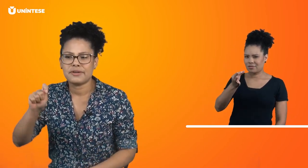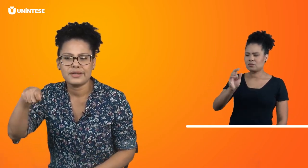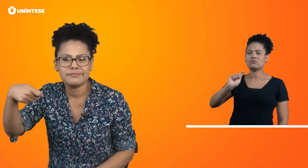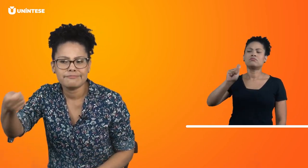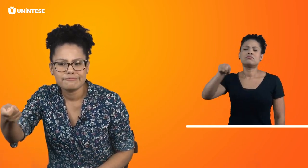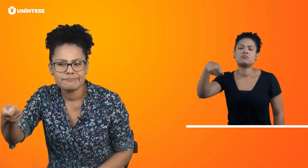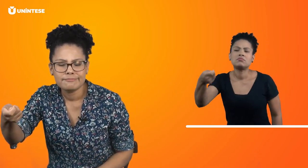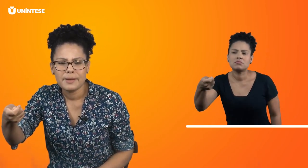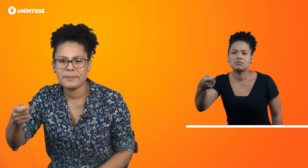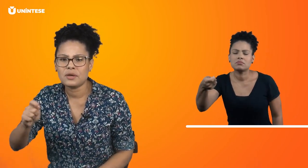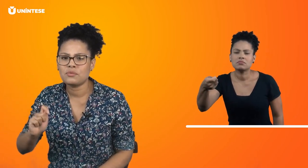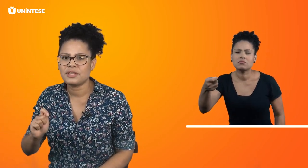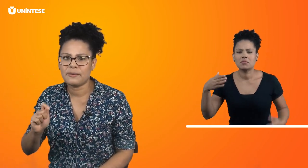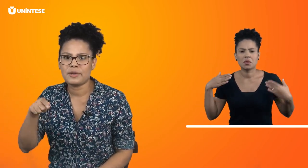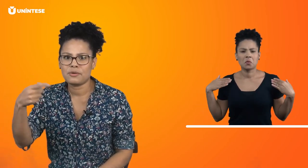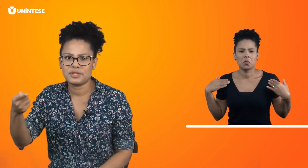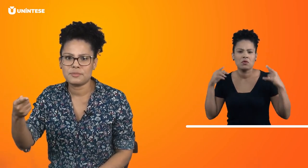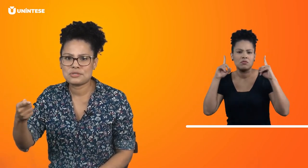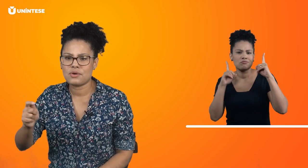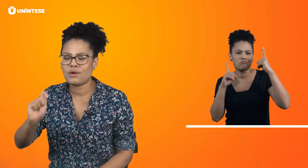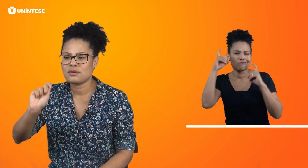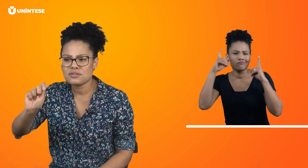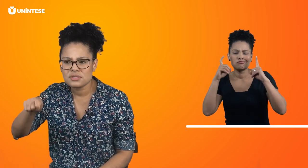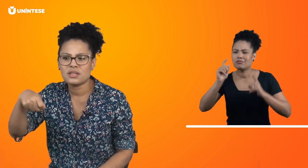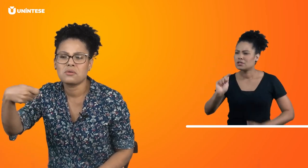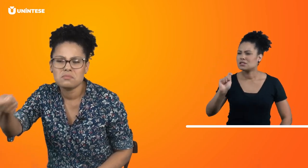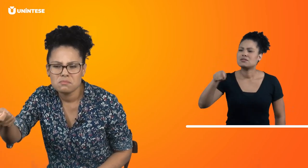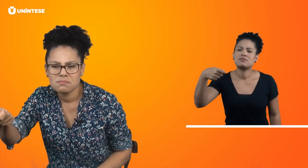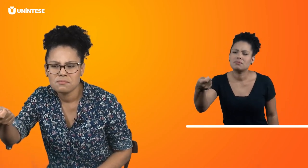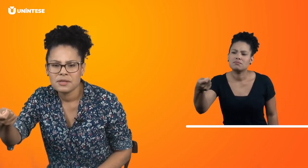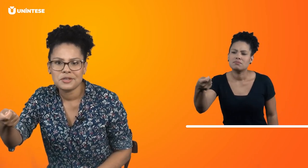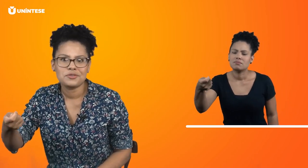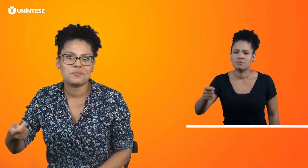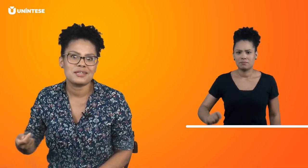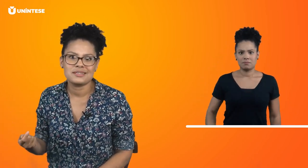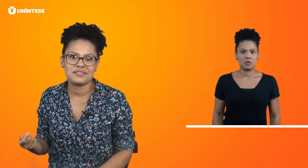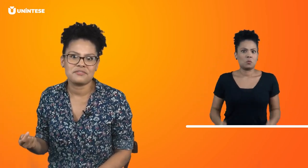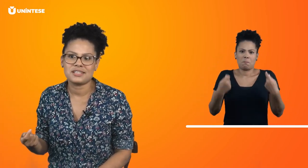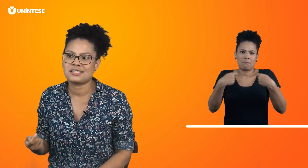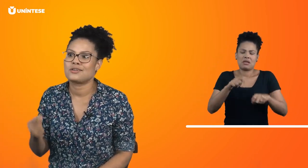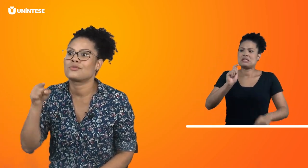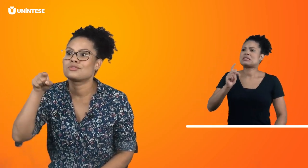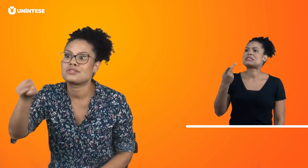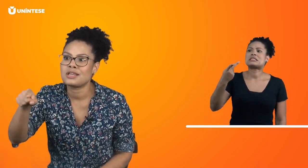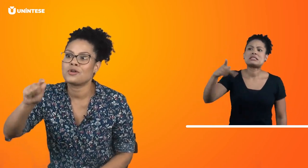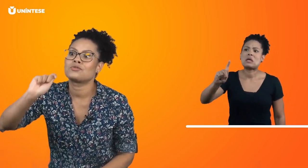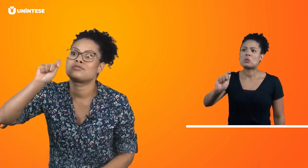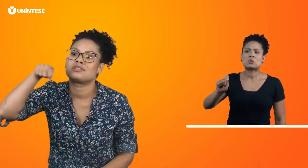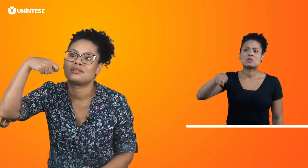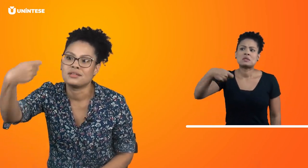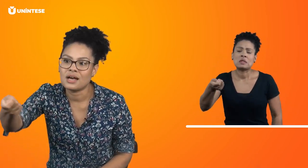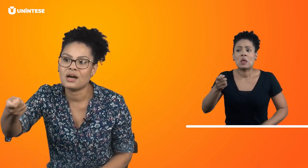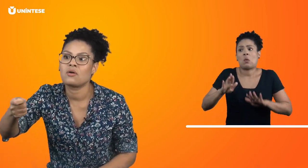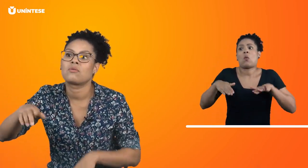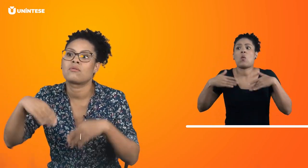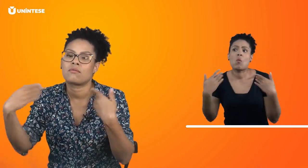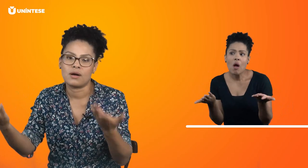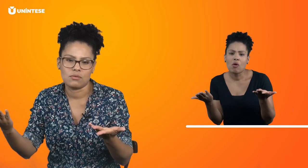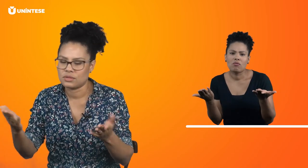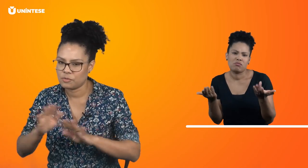vai perguntar para a outra pessoa qual é o seu sinal. Não precisa fazer o seu sinal qual. Não